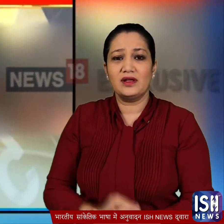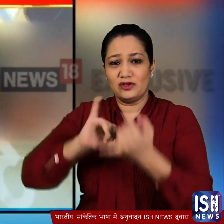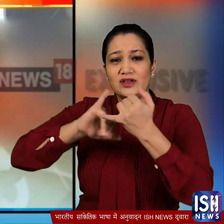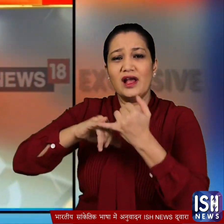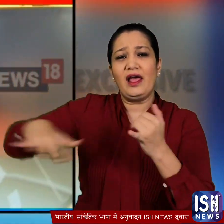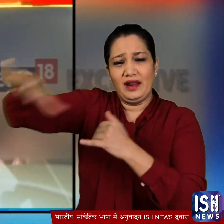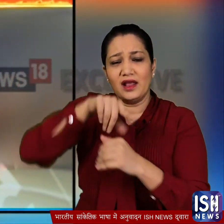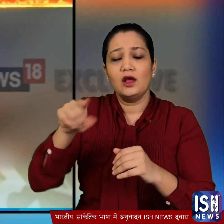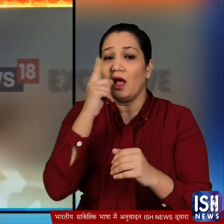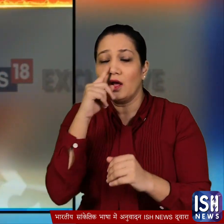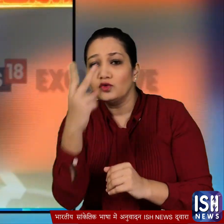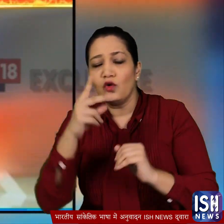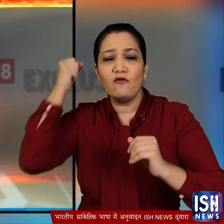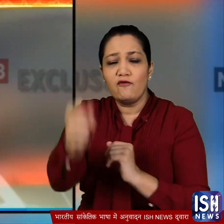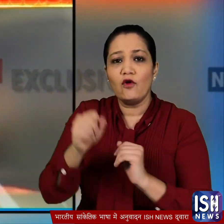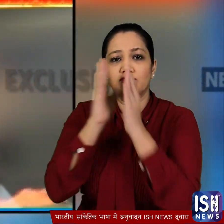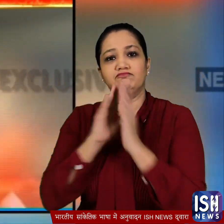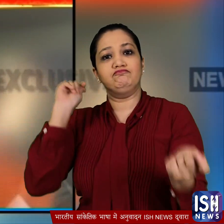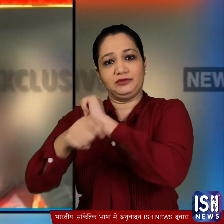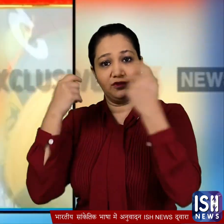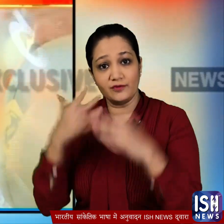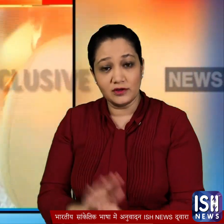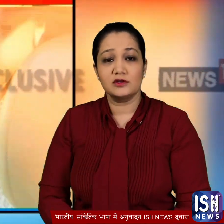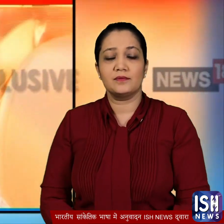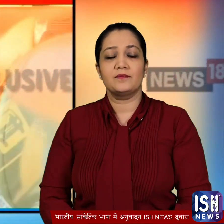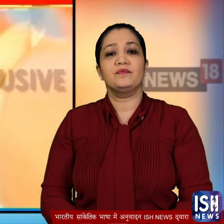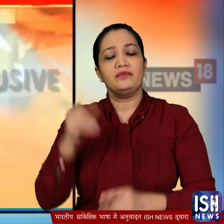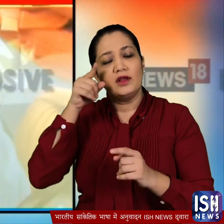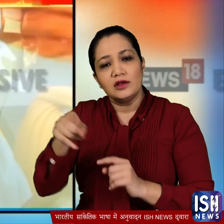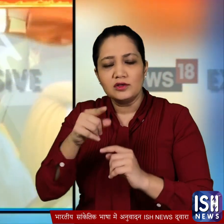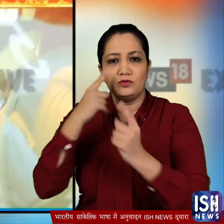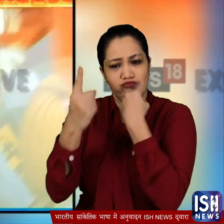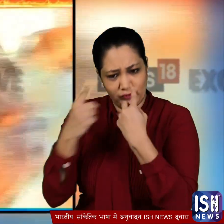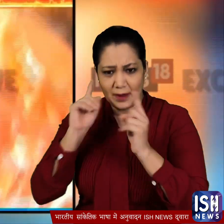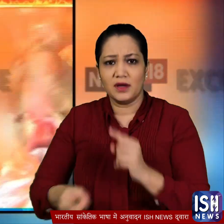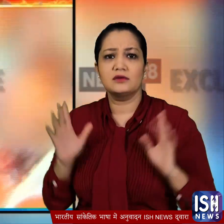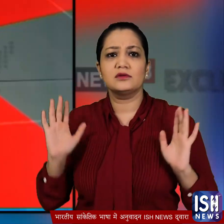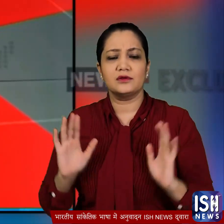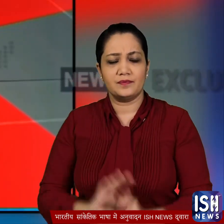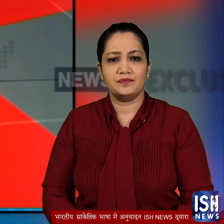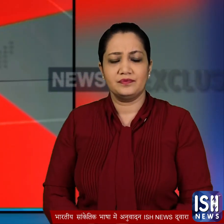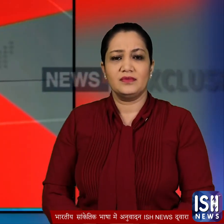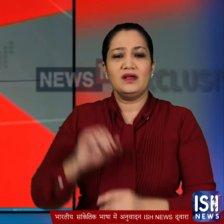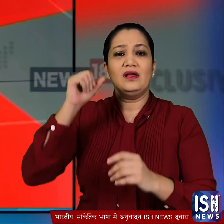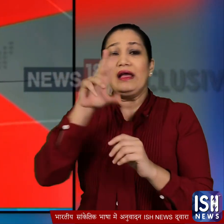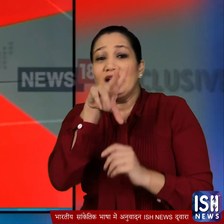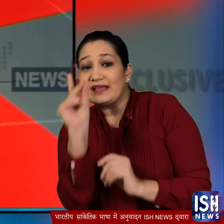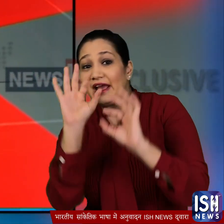में दो सिख लड़कियों का जवरन धर्मांतरन करवा गया है इसलिए इस मामले में करवाई होनी चाहिए सिख समुदाय की दूसरी लड़की